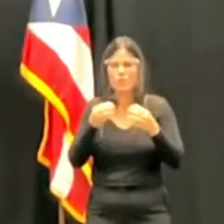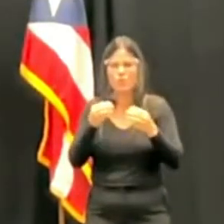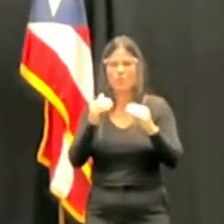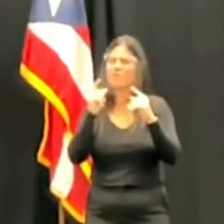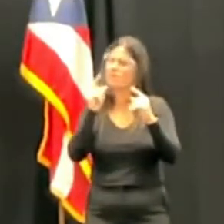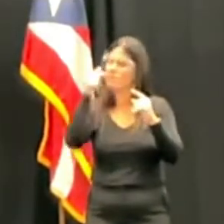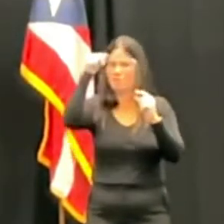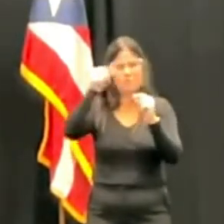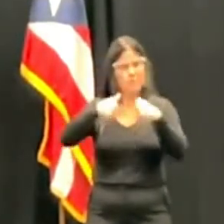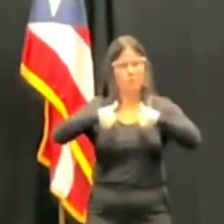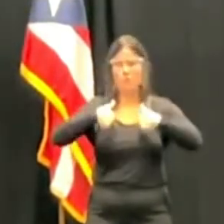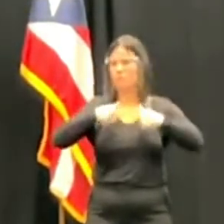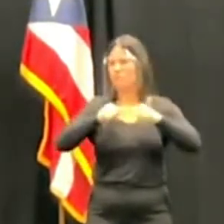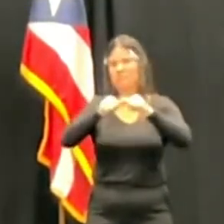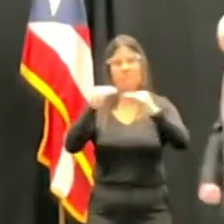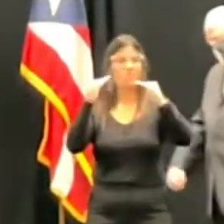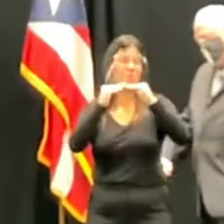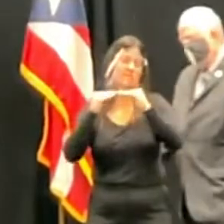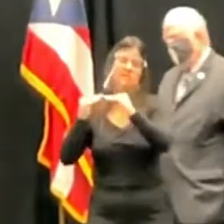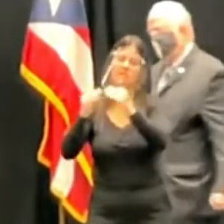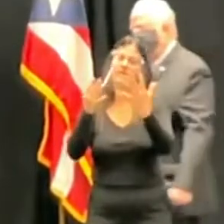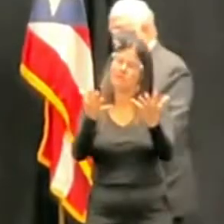La misma pregunta al CPA.